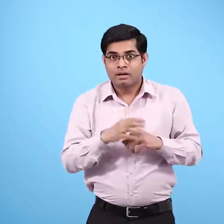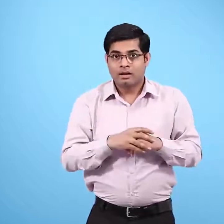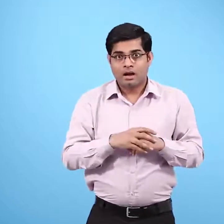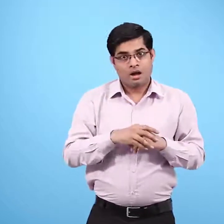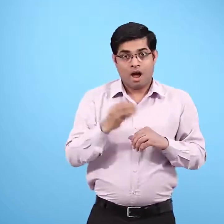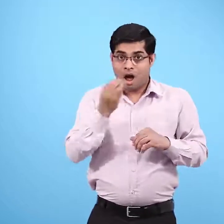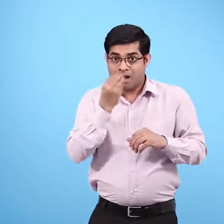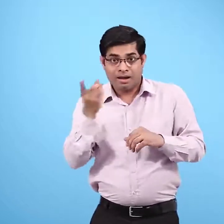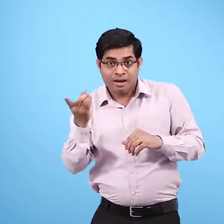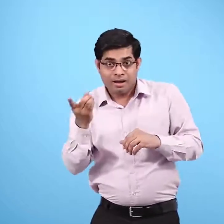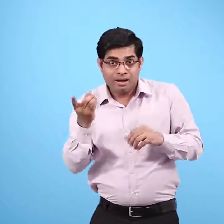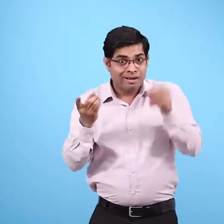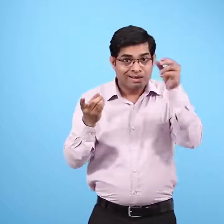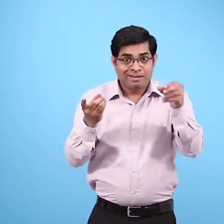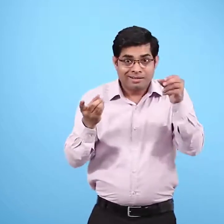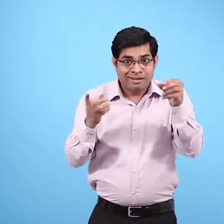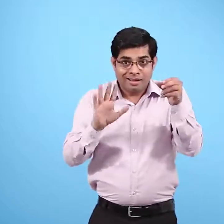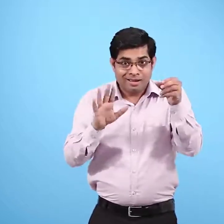और वही मार्टिन को खिलाया